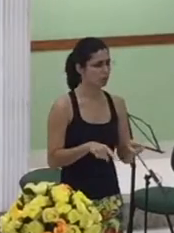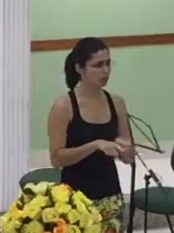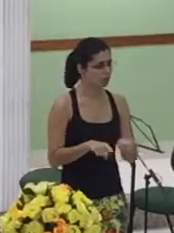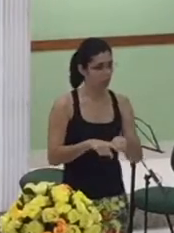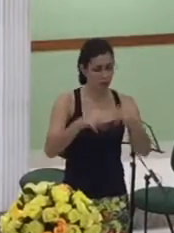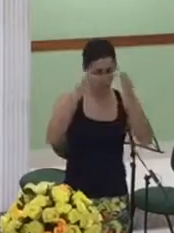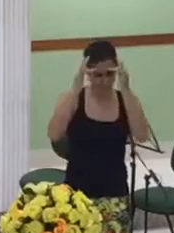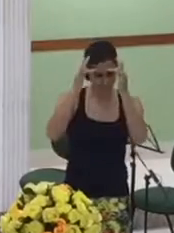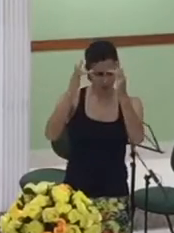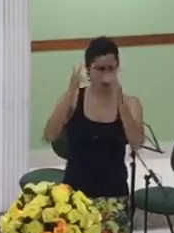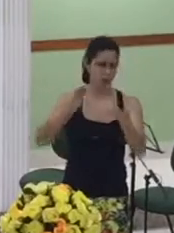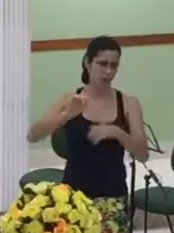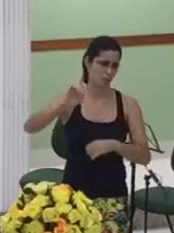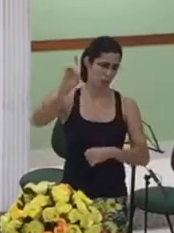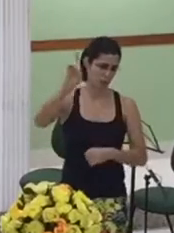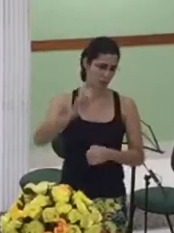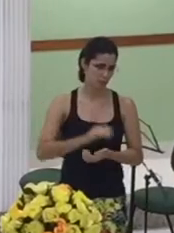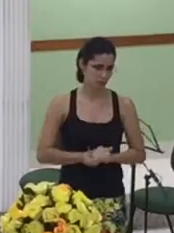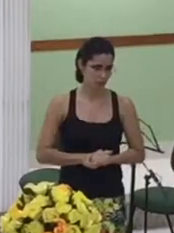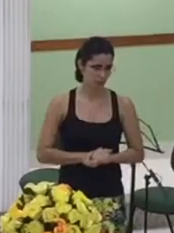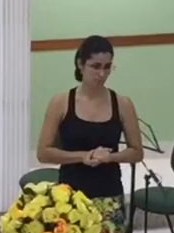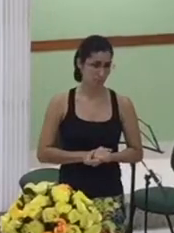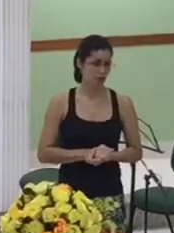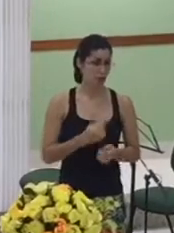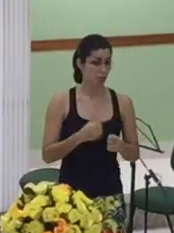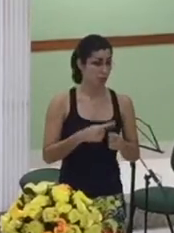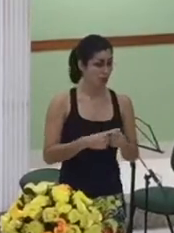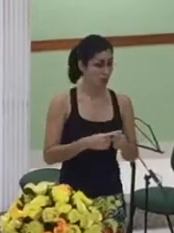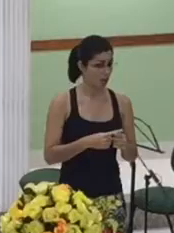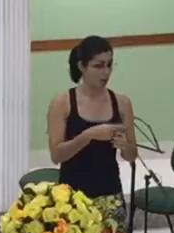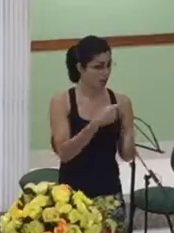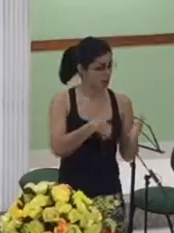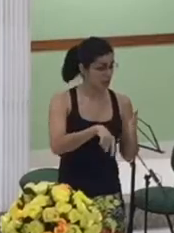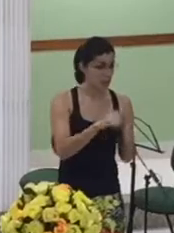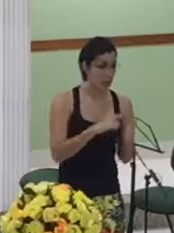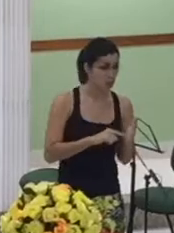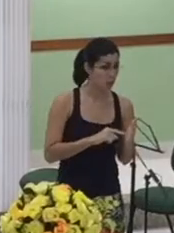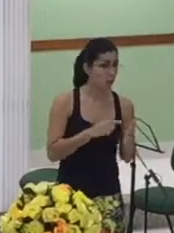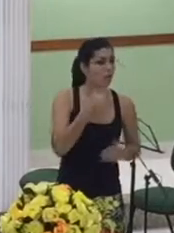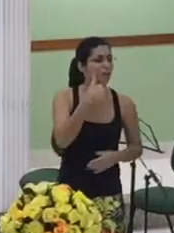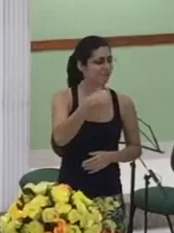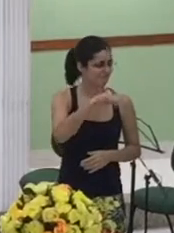mulheres que foram mães acima de tudo que foram mulheres